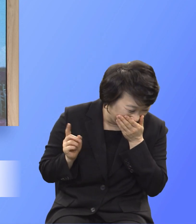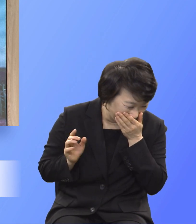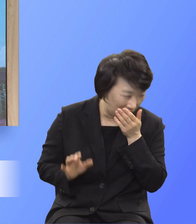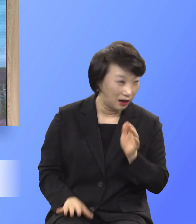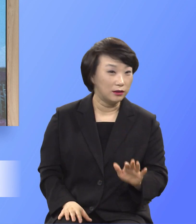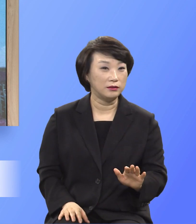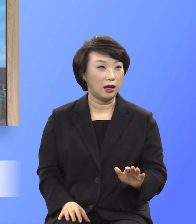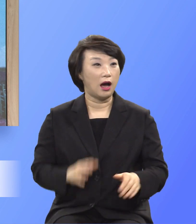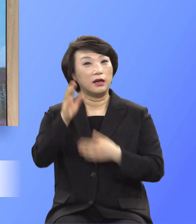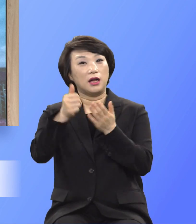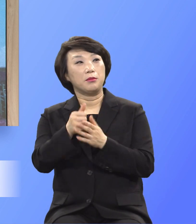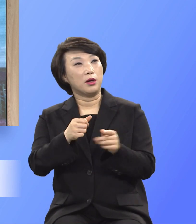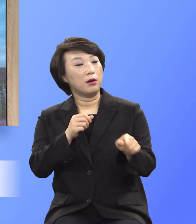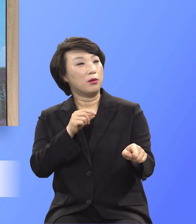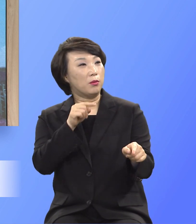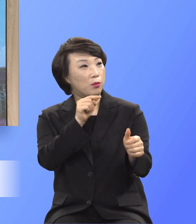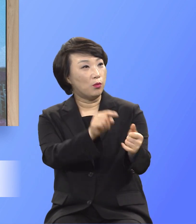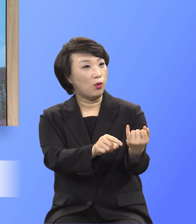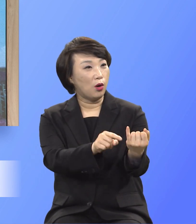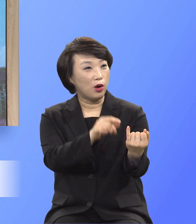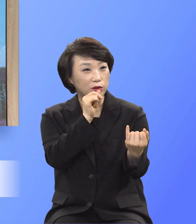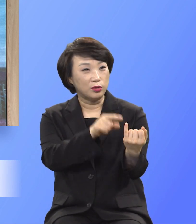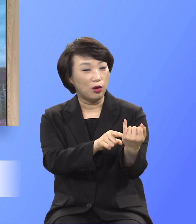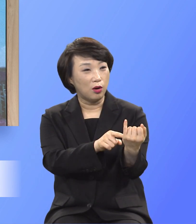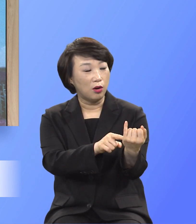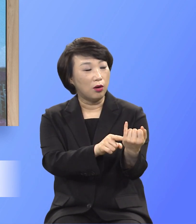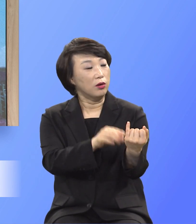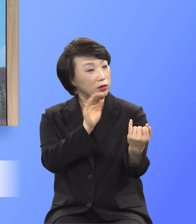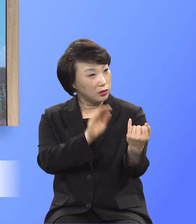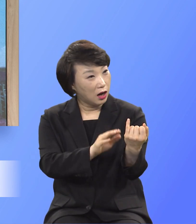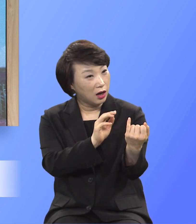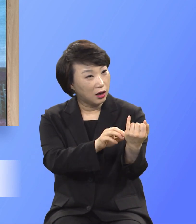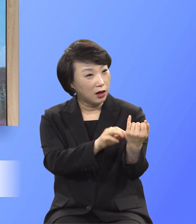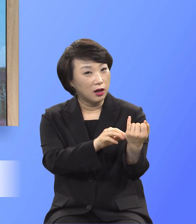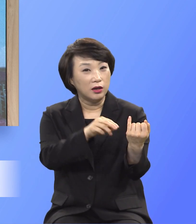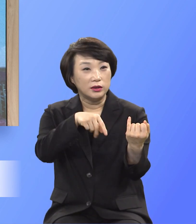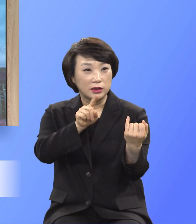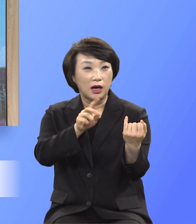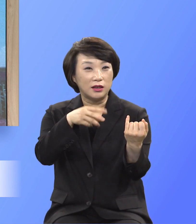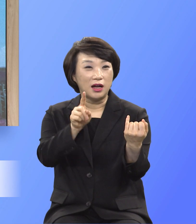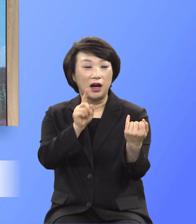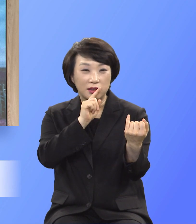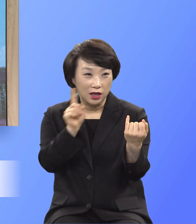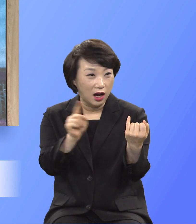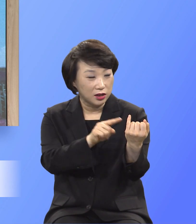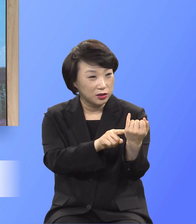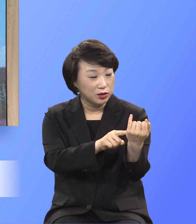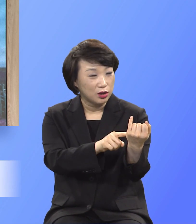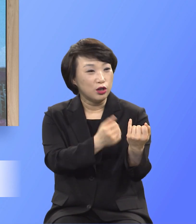하나님께서 말합니다. 야 사라야 사라야 네가 왜 웃니